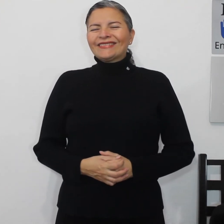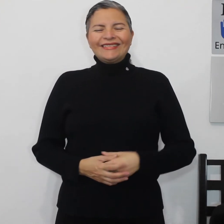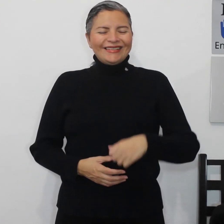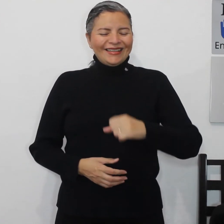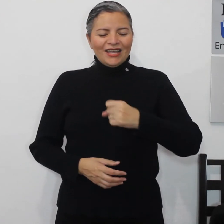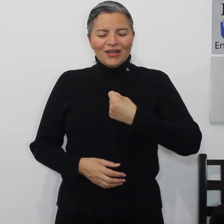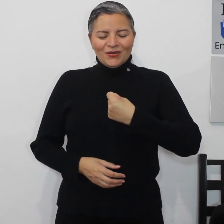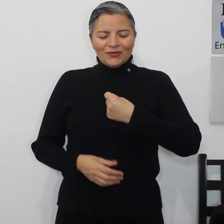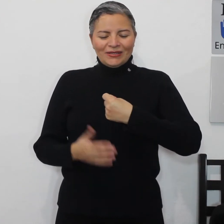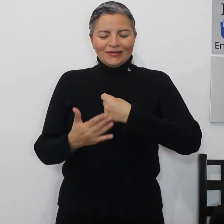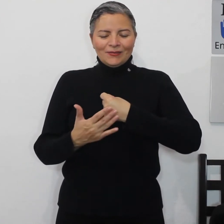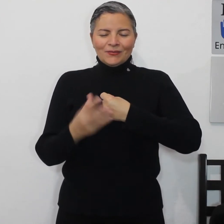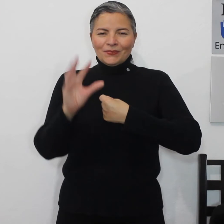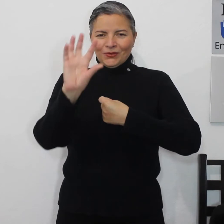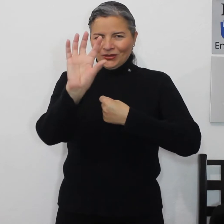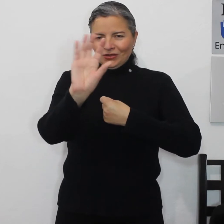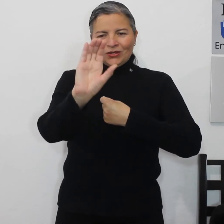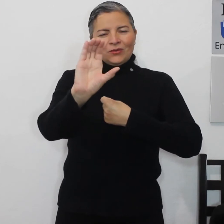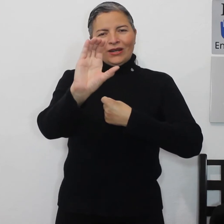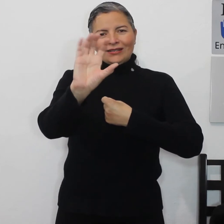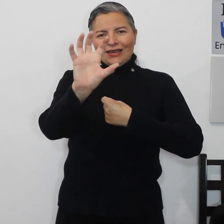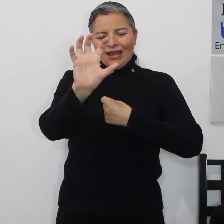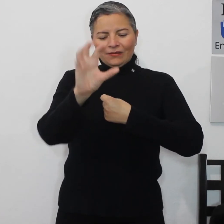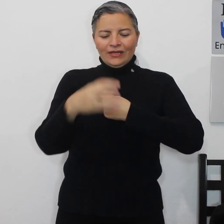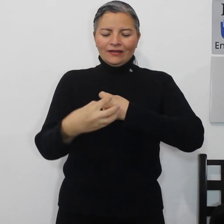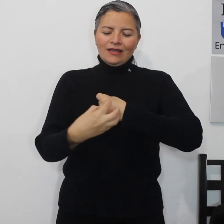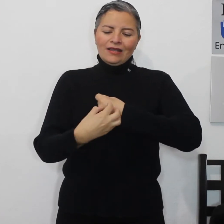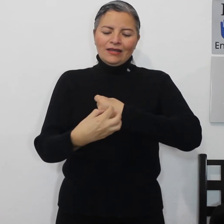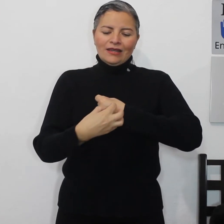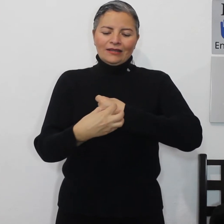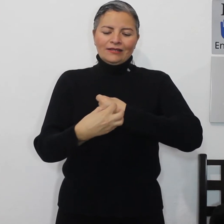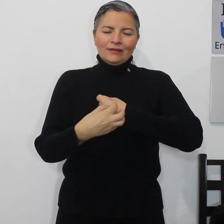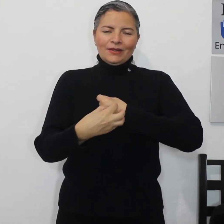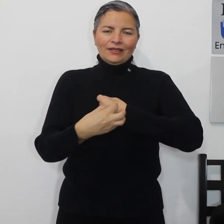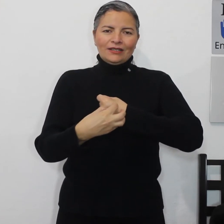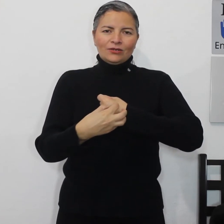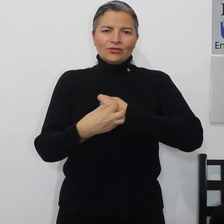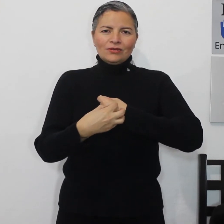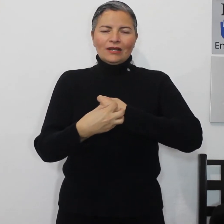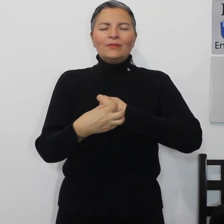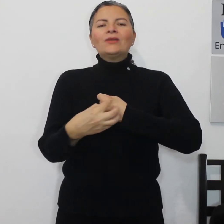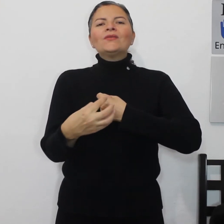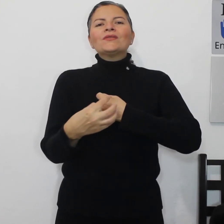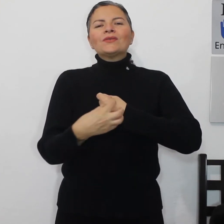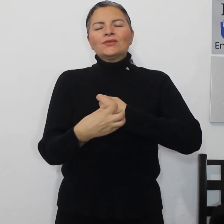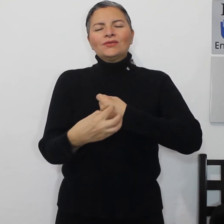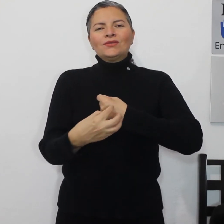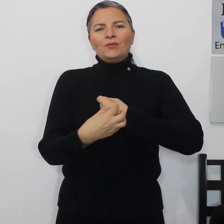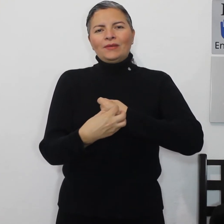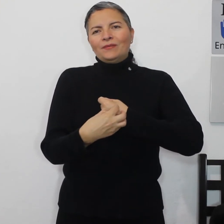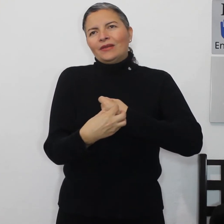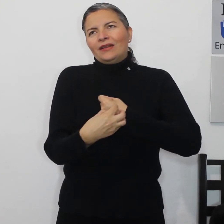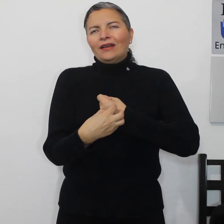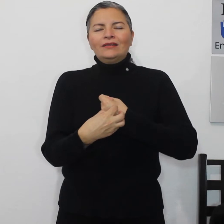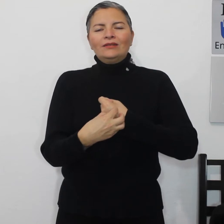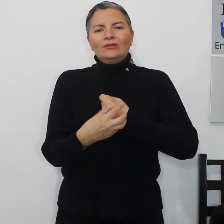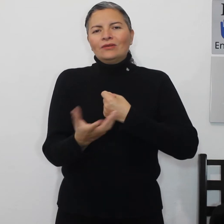con esta posición igual hace abierta y en esta parte del dorso de la mano consome el caldito con